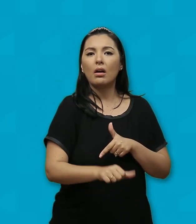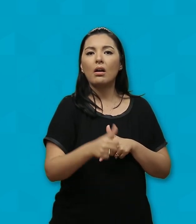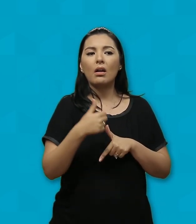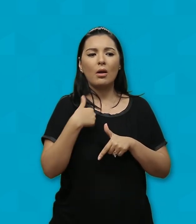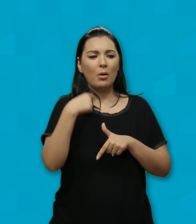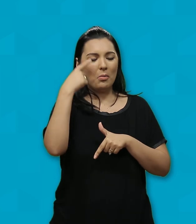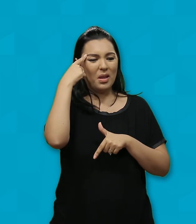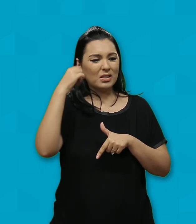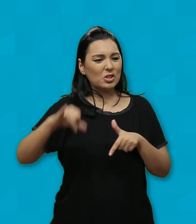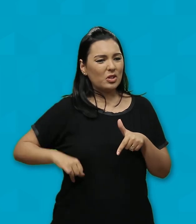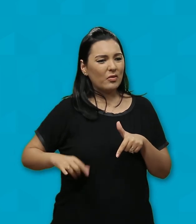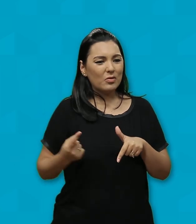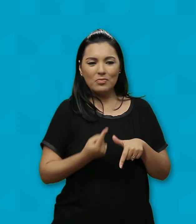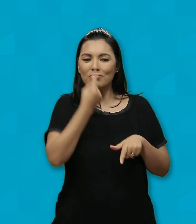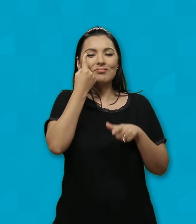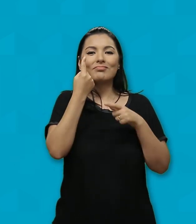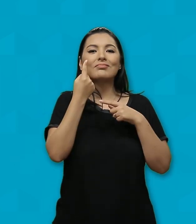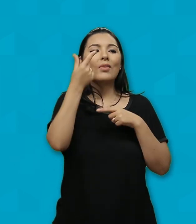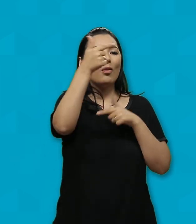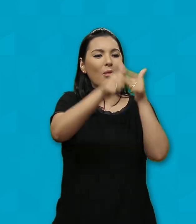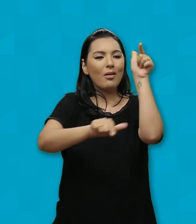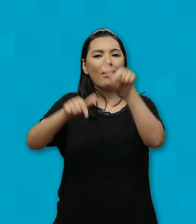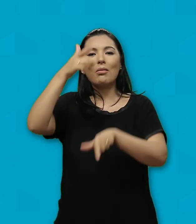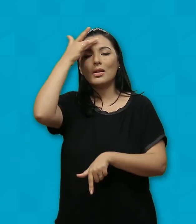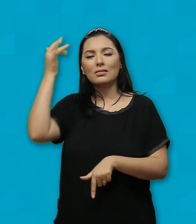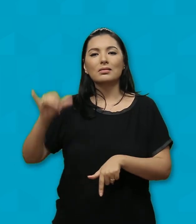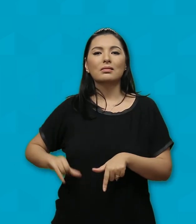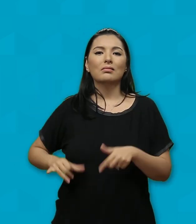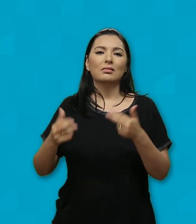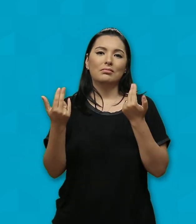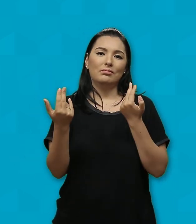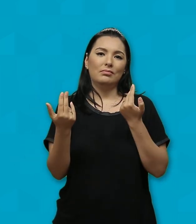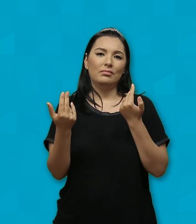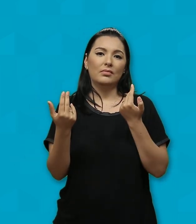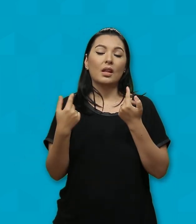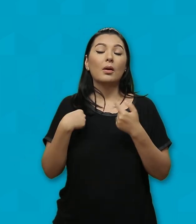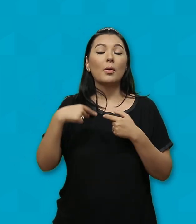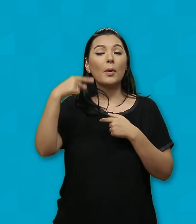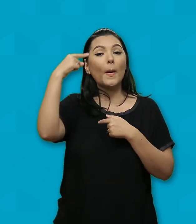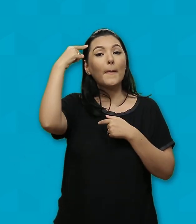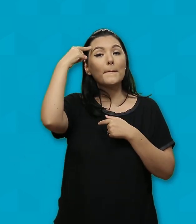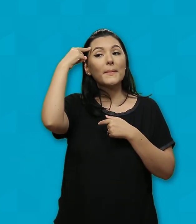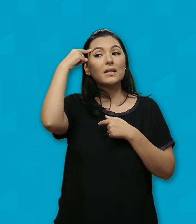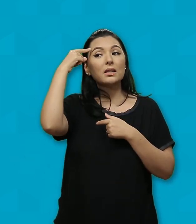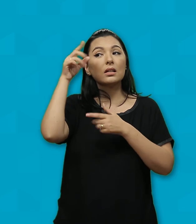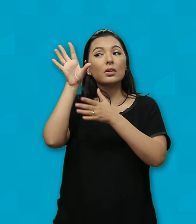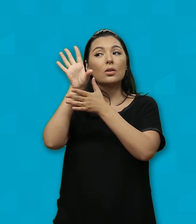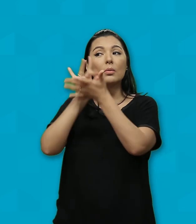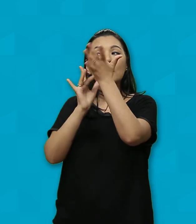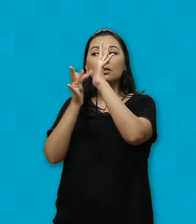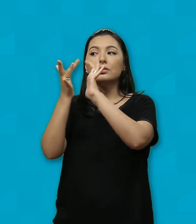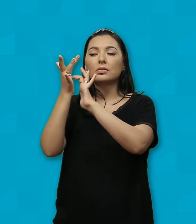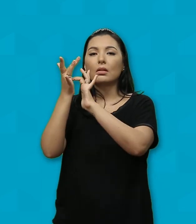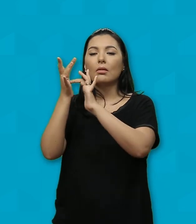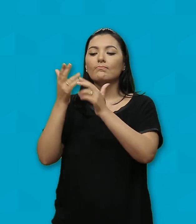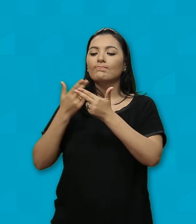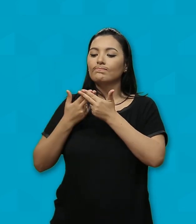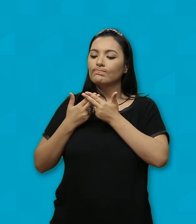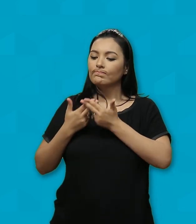única no mundo Ele pede Que carreguemos um pouco a sua cruz Para aprender dele a humildade